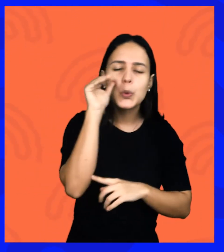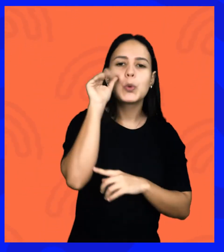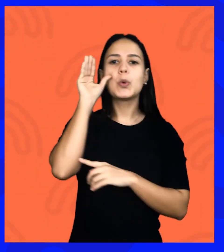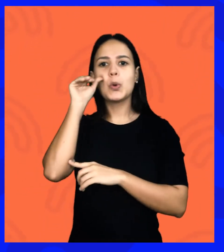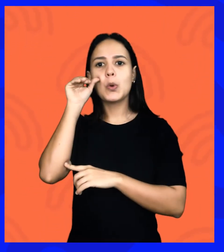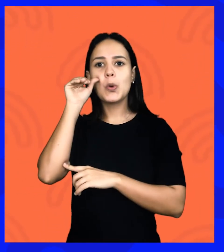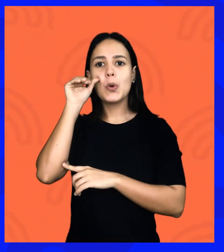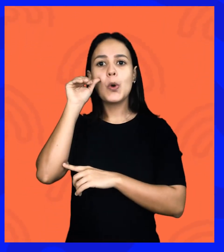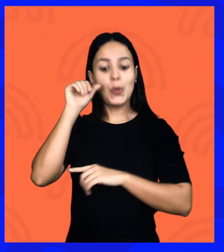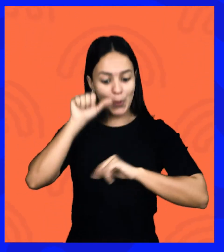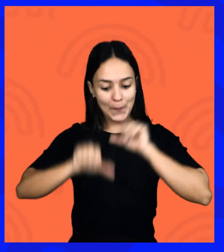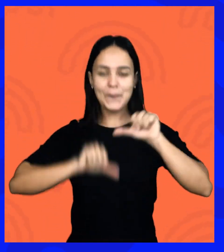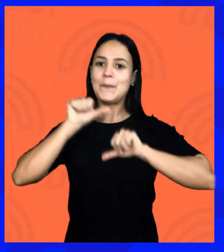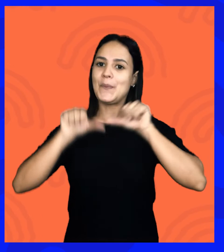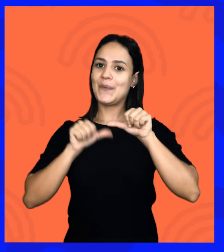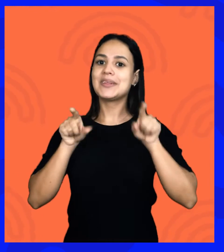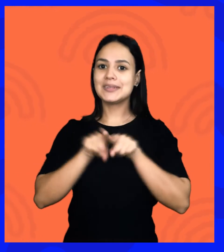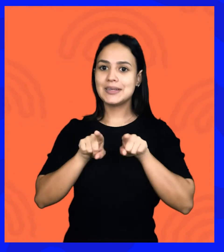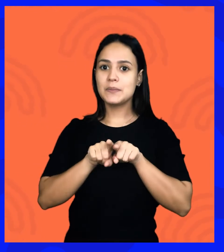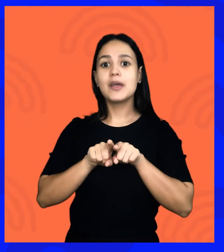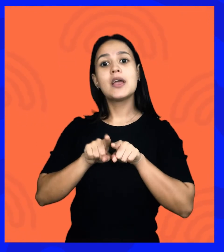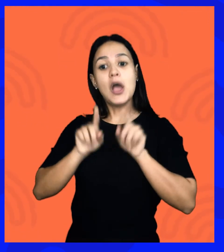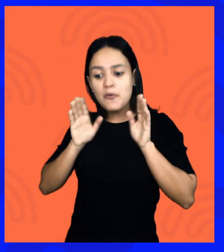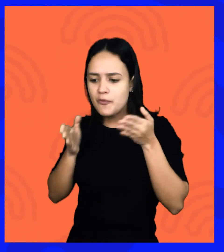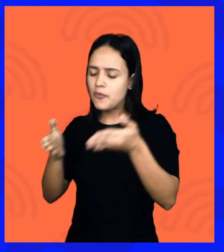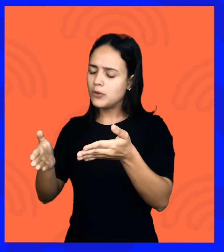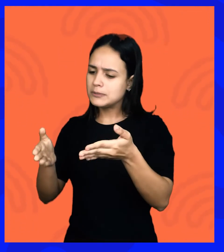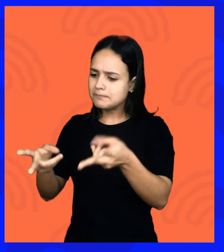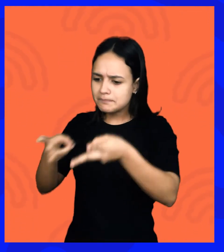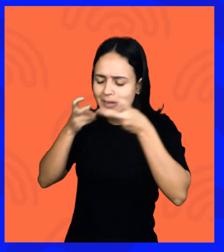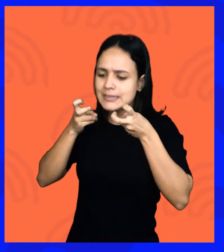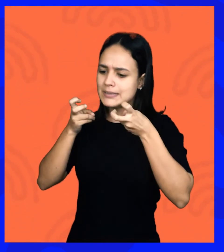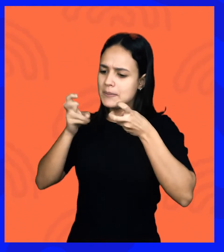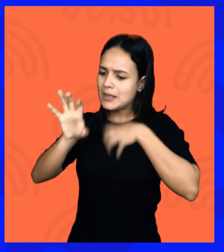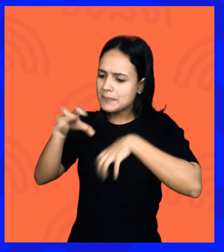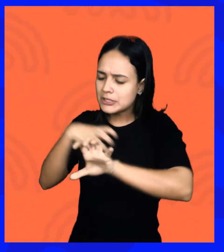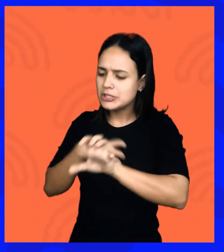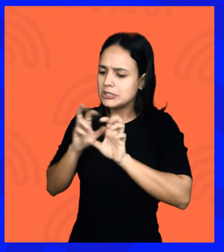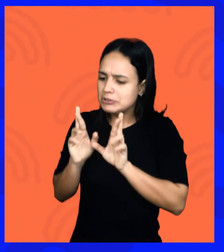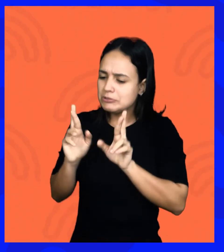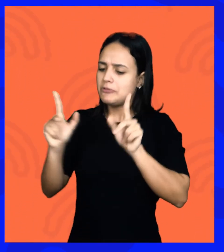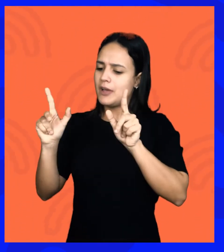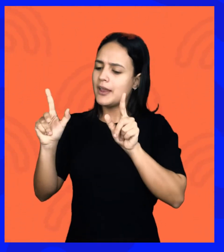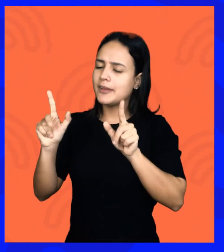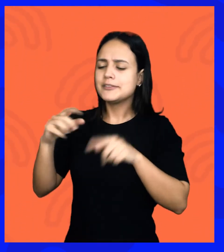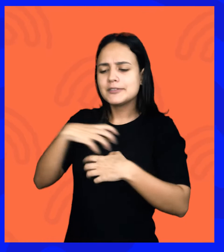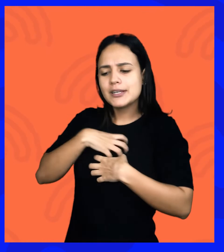esses territórios, a gente também se modifica e aí também volta a olhar para isso de uma outra forma, muito mais sensível, um